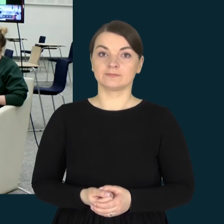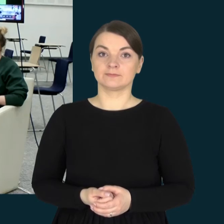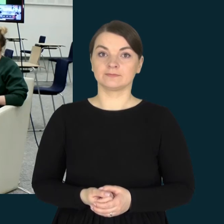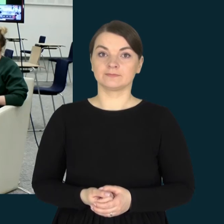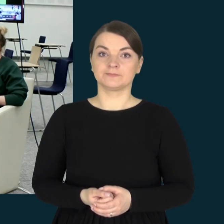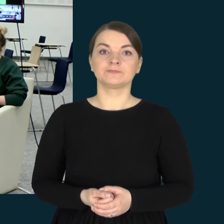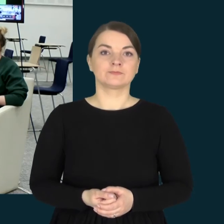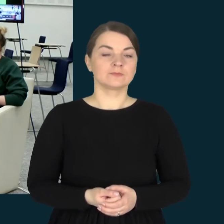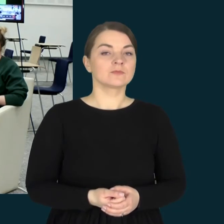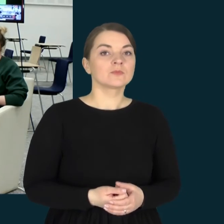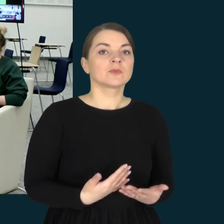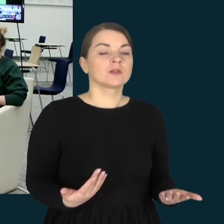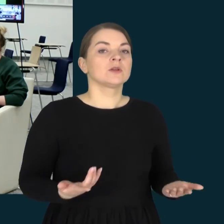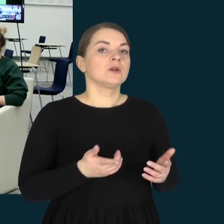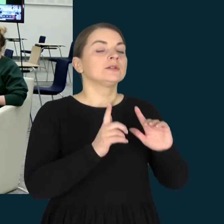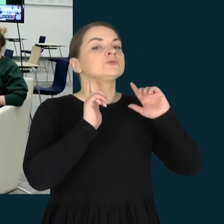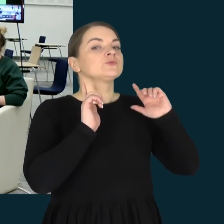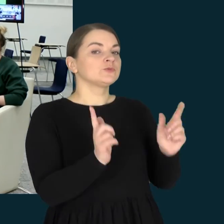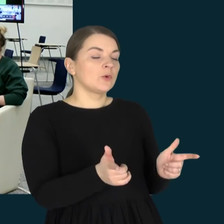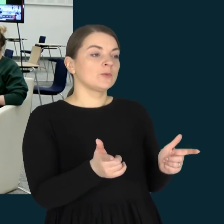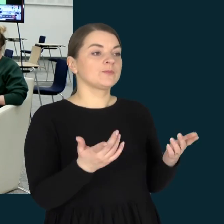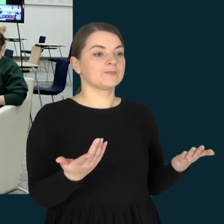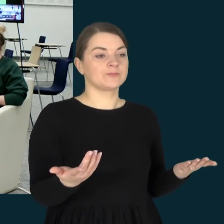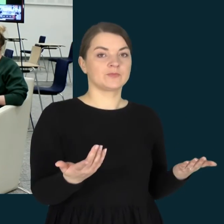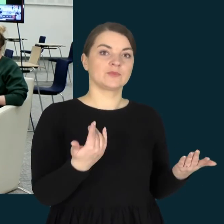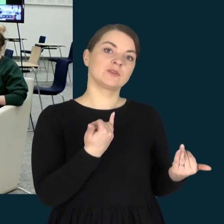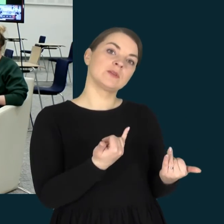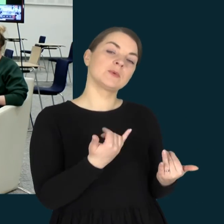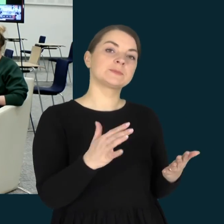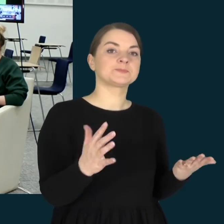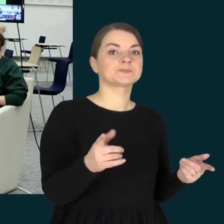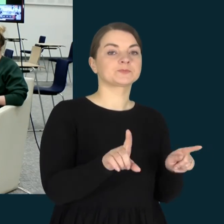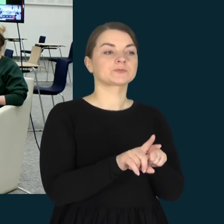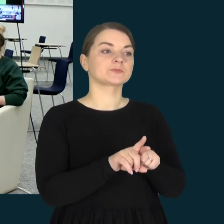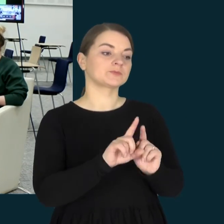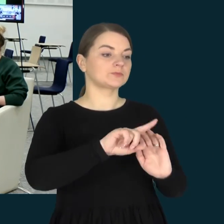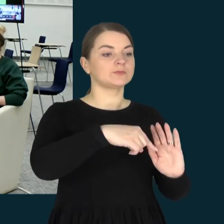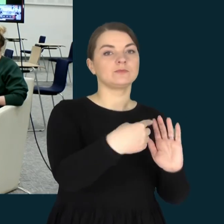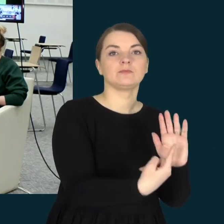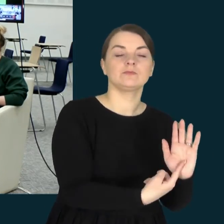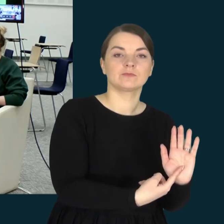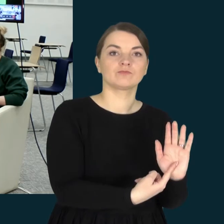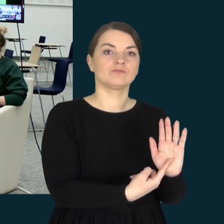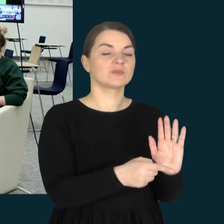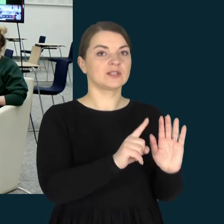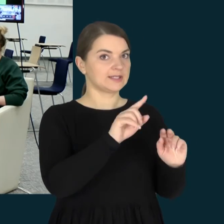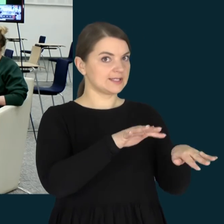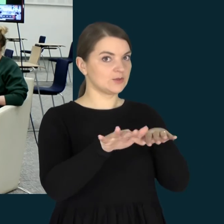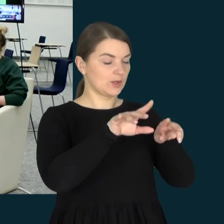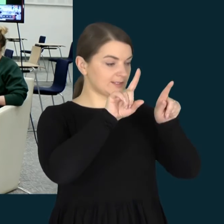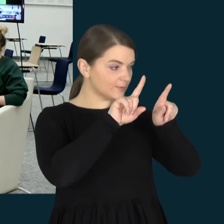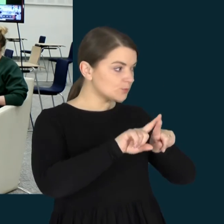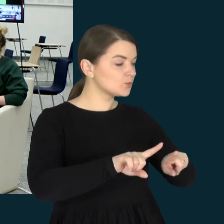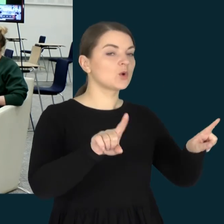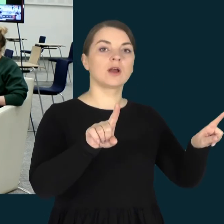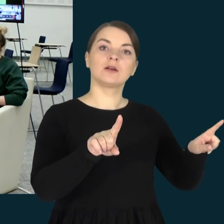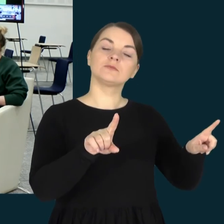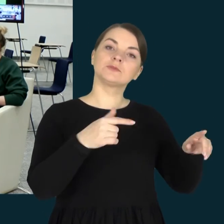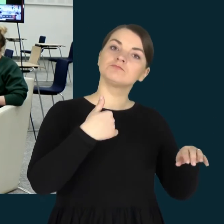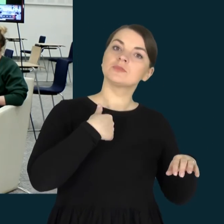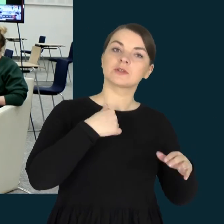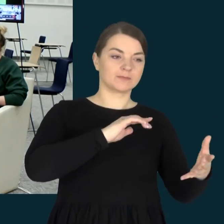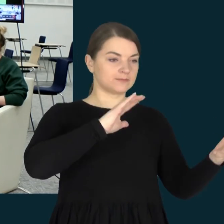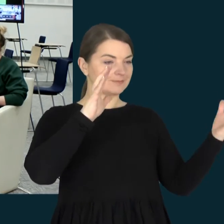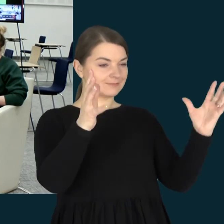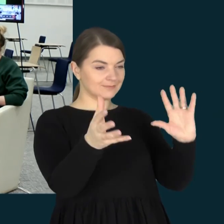Iš tikrųjų, ne tiek klausimų, kadangi situacija labai išskirtinė, bet galiu